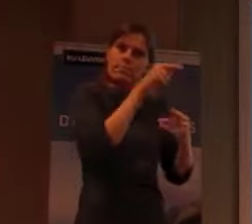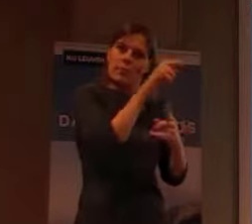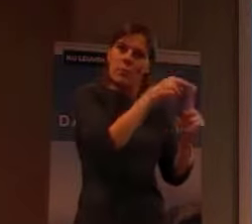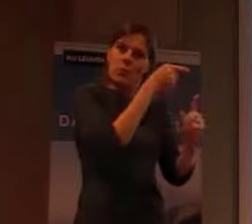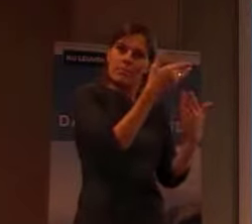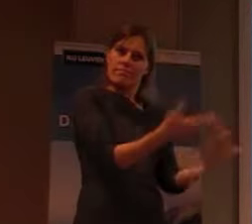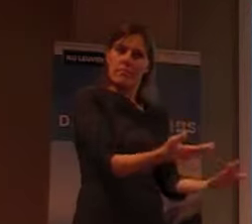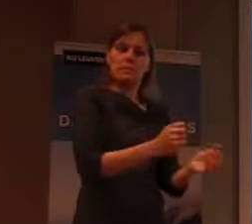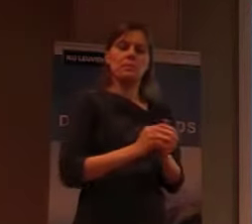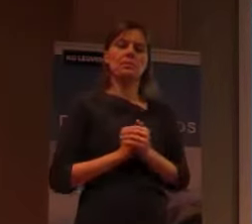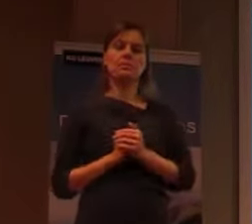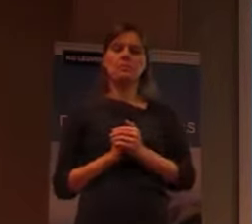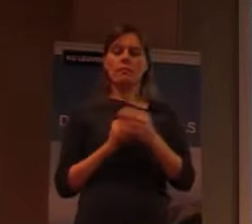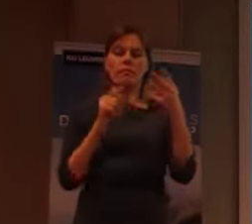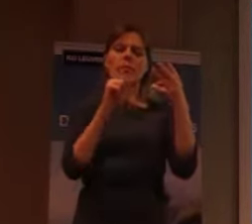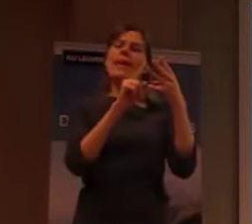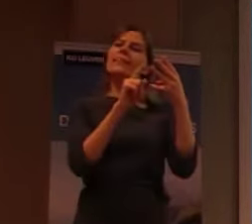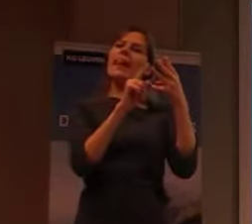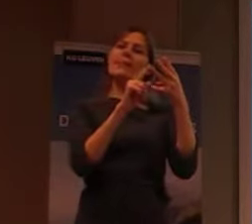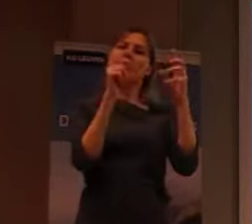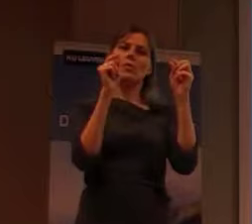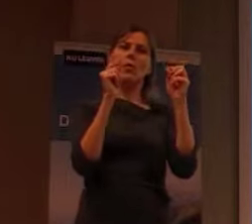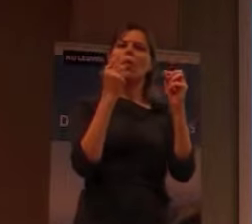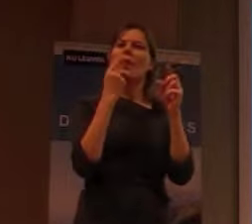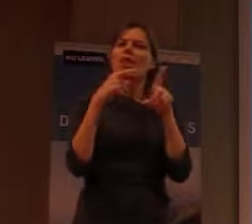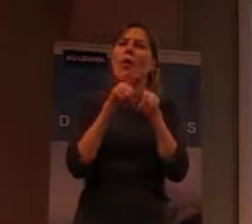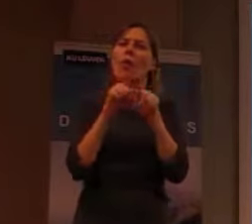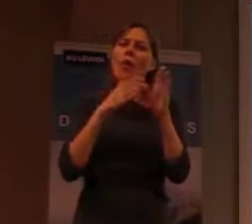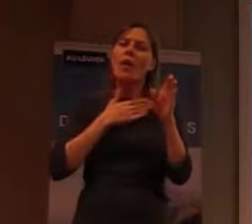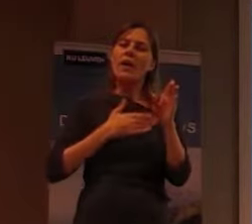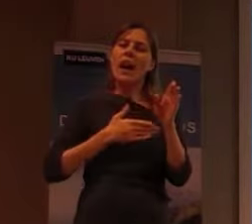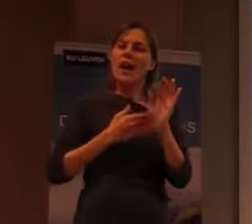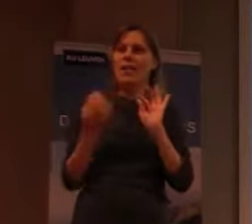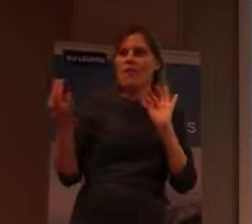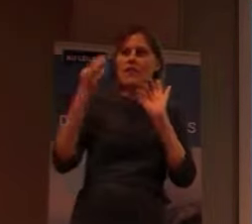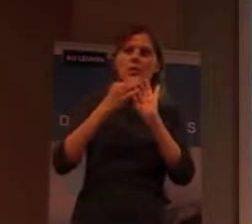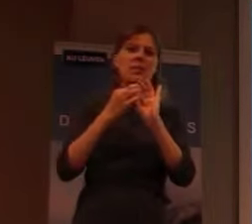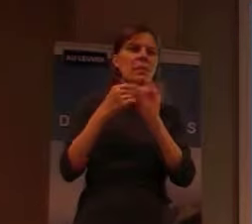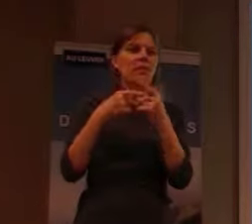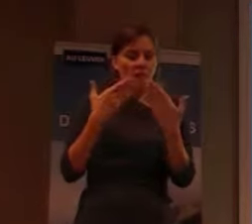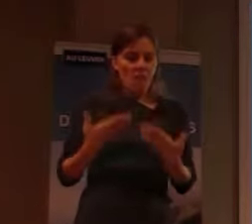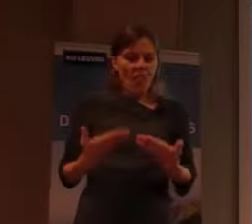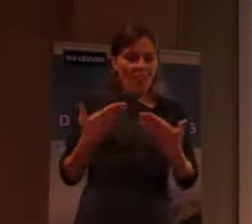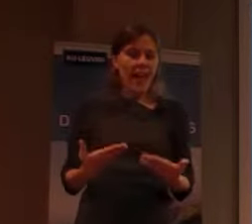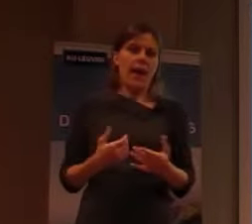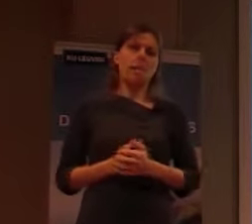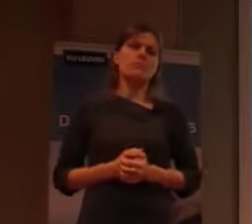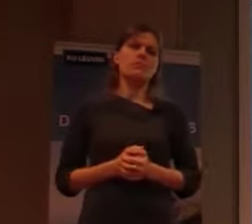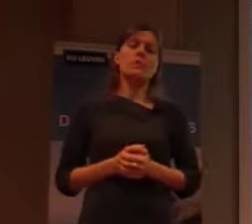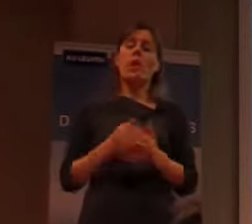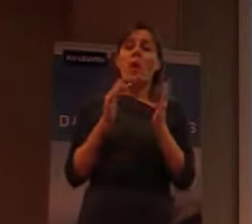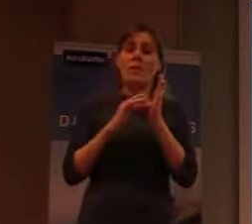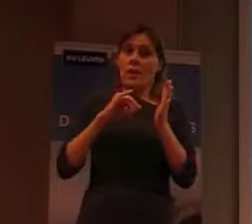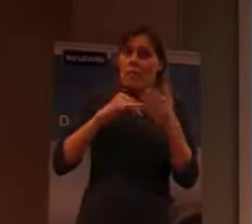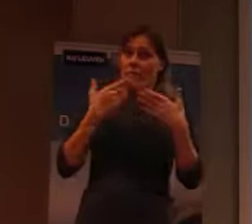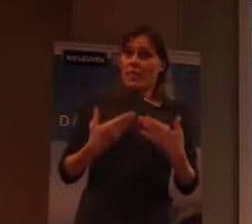En dan ten derde zou ik heel eventjes ook de link willen leggen naar vandaag. Omdat er vandaag ook een problematiek is van